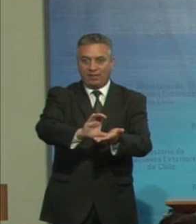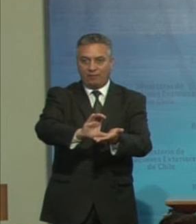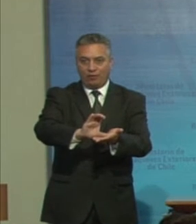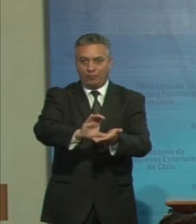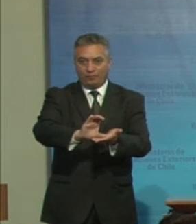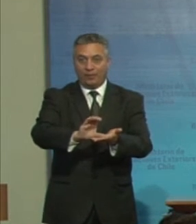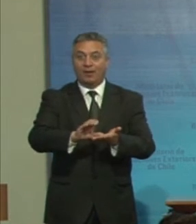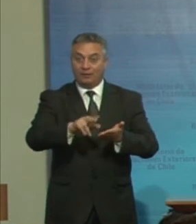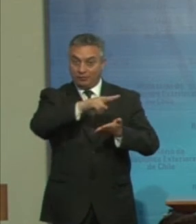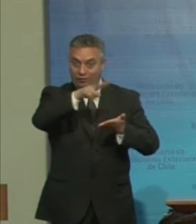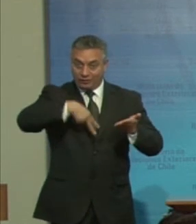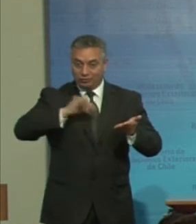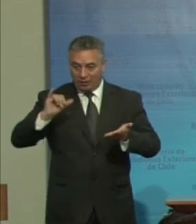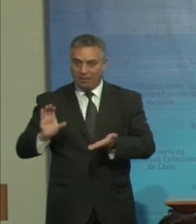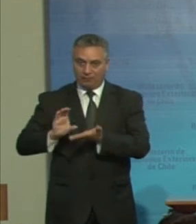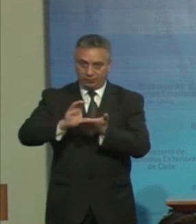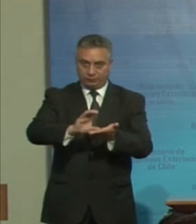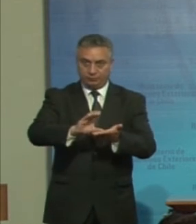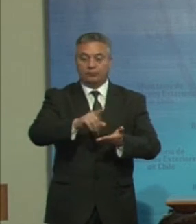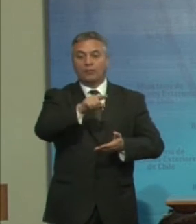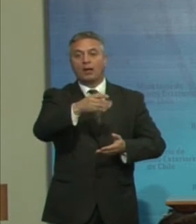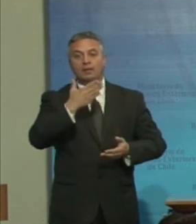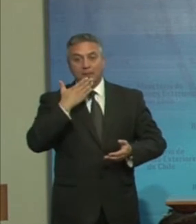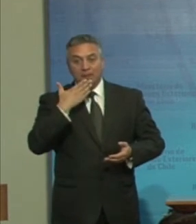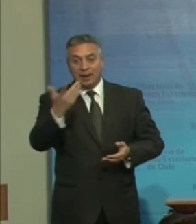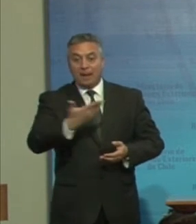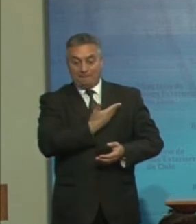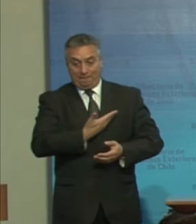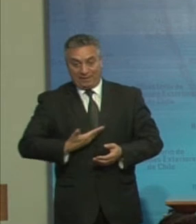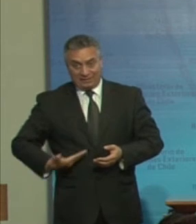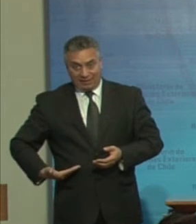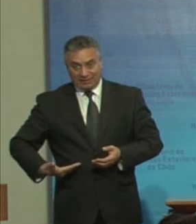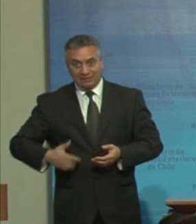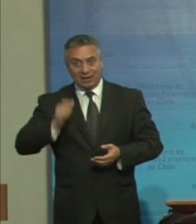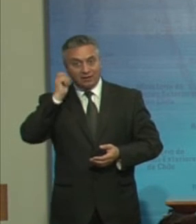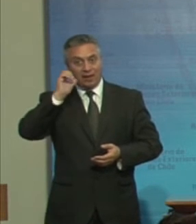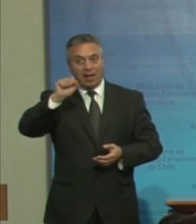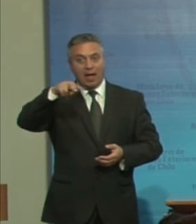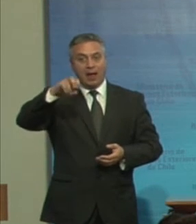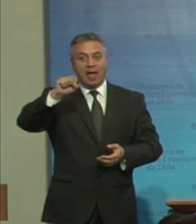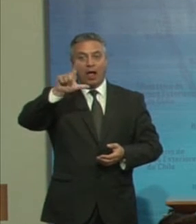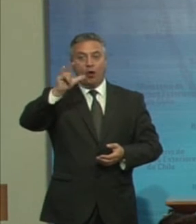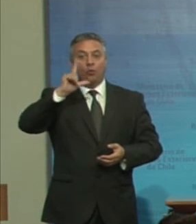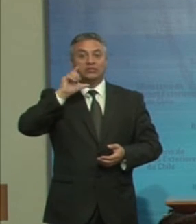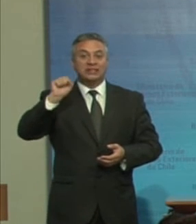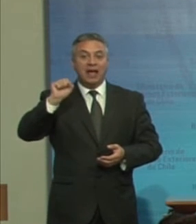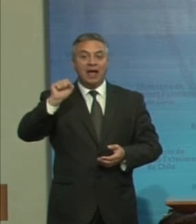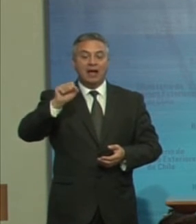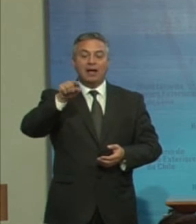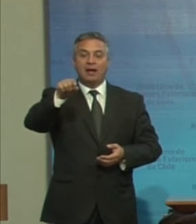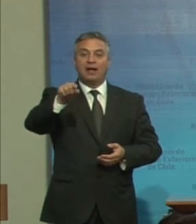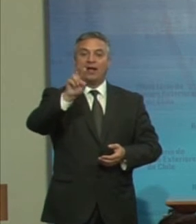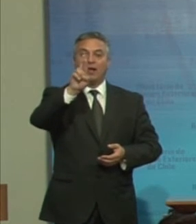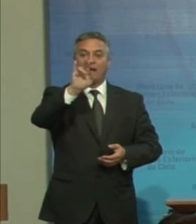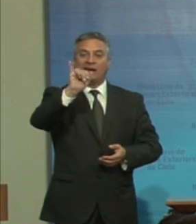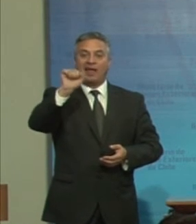Reciban El saludo De la Presidencia De la RIADIS Ana Lucía Arellano Ecuatoriana